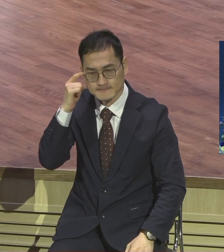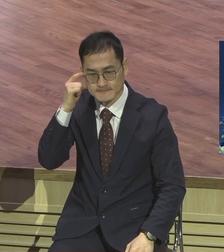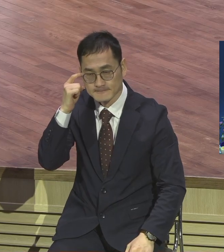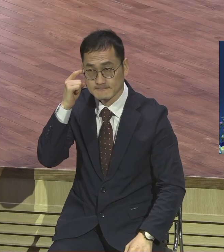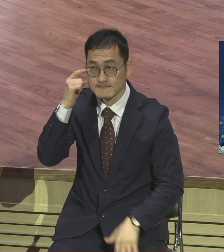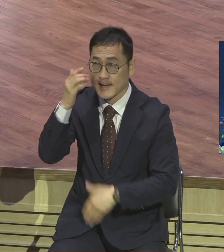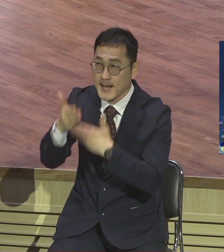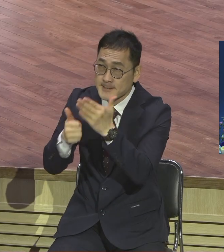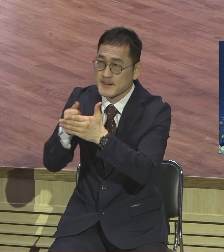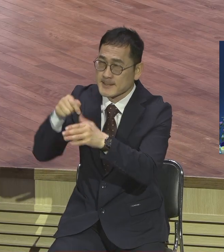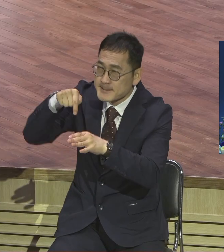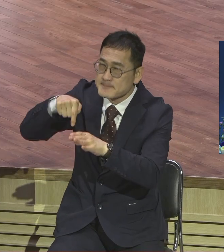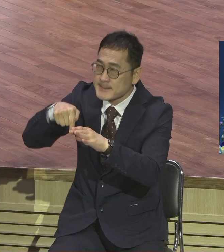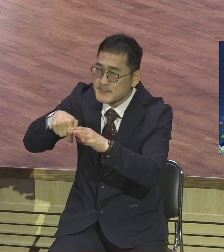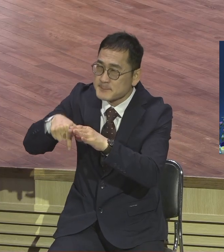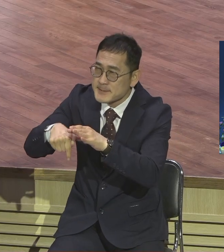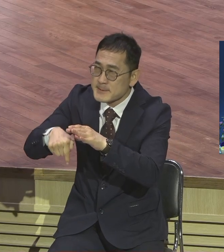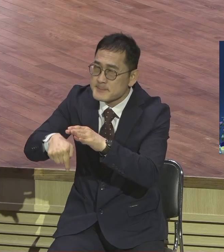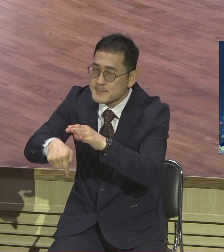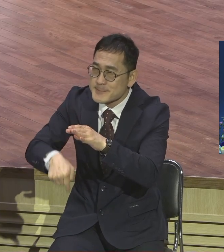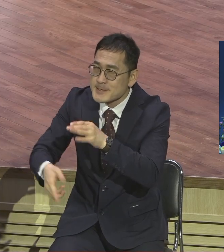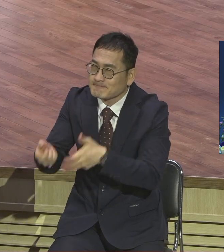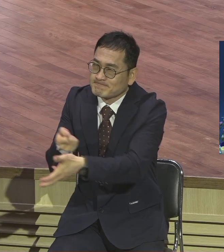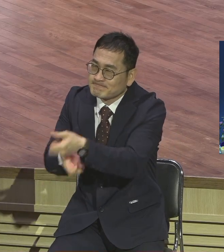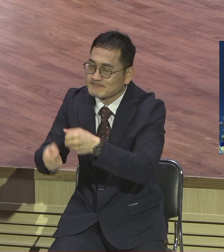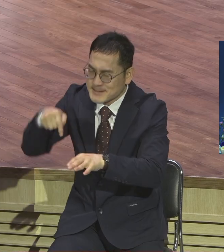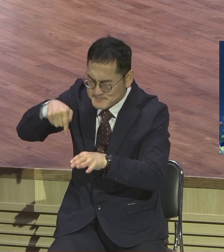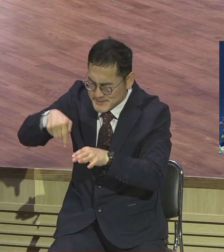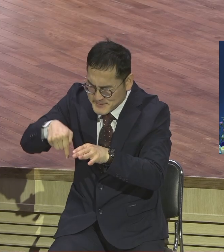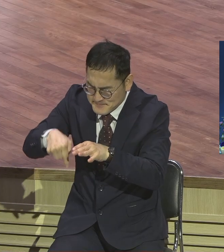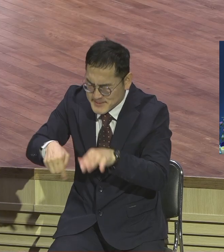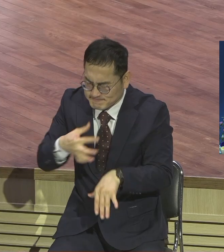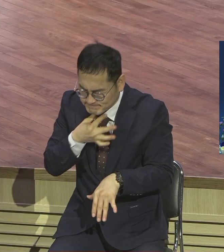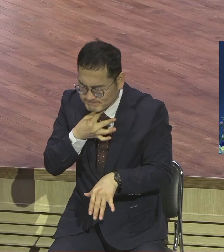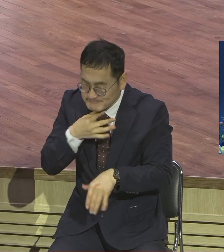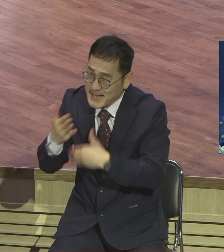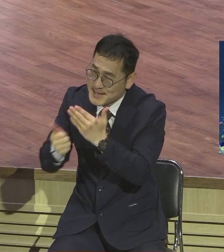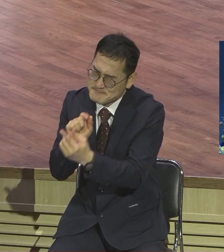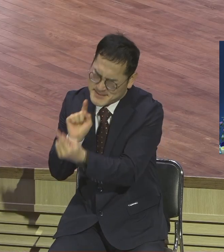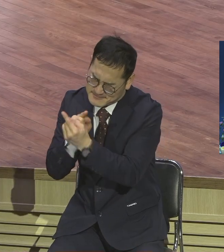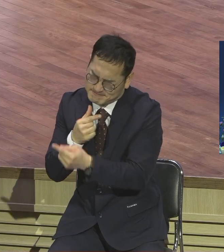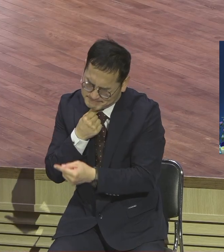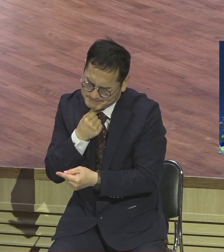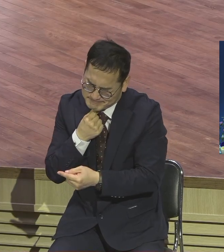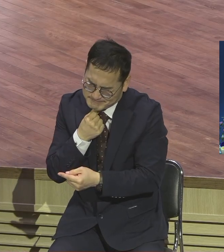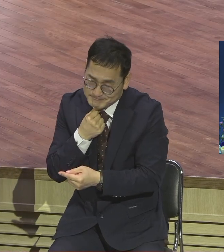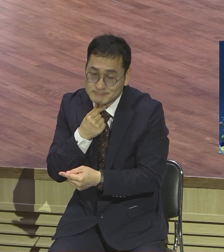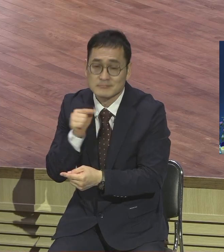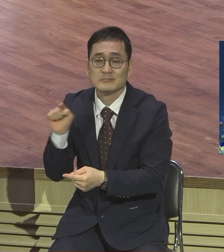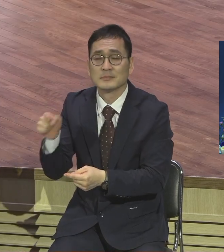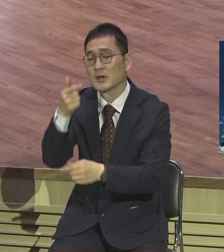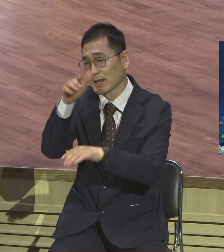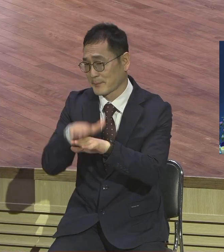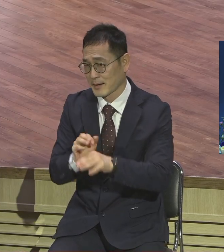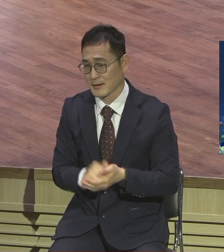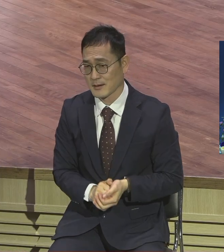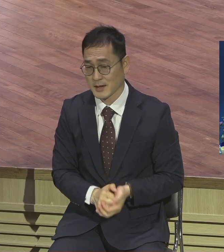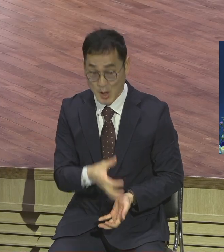것이 예배예요. 내가 오직 물질 돈 돈 돈 돈 물질 이 중심이 아니라 이제 우리 하나님 나라